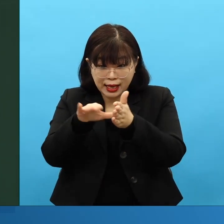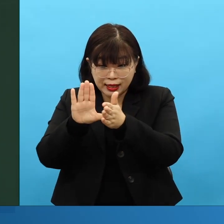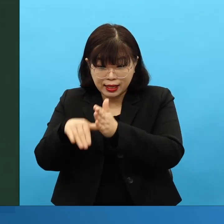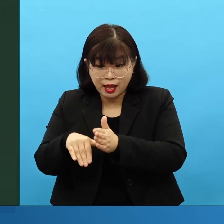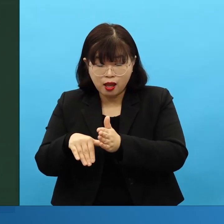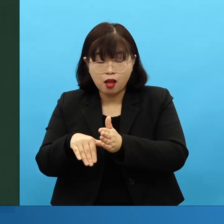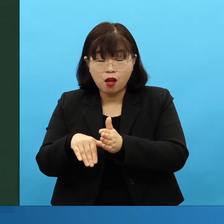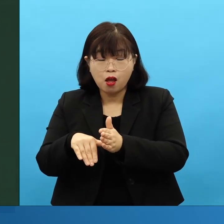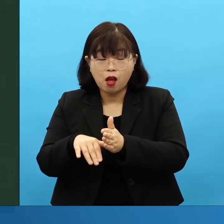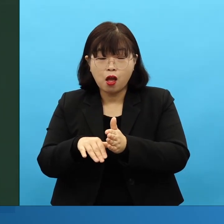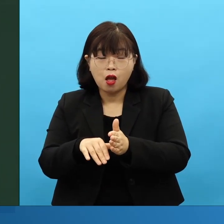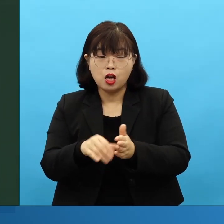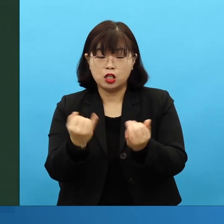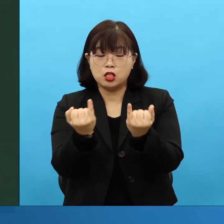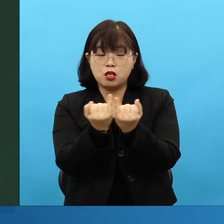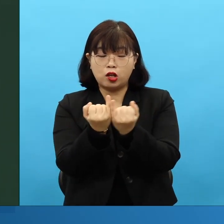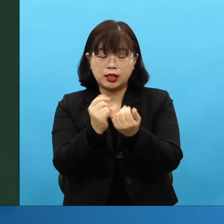거의 다 숨겨져서 나와요.